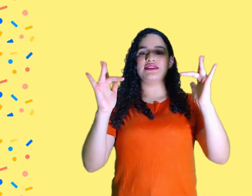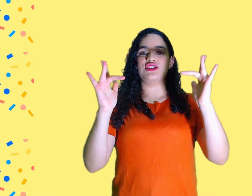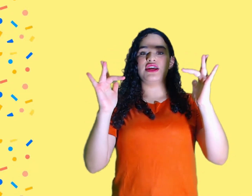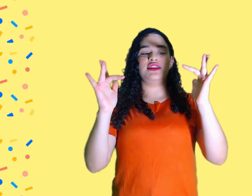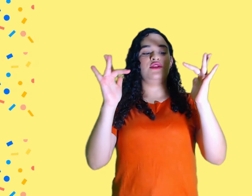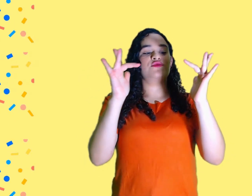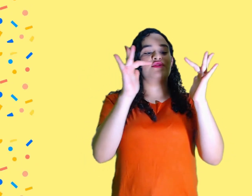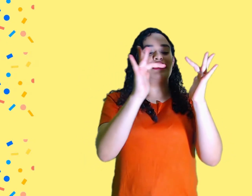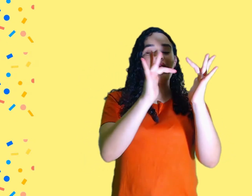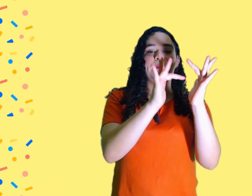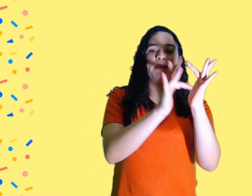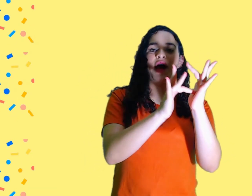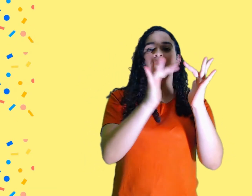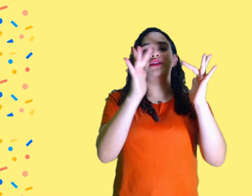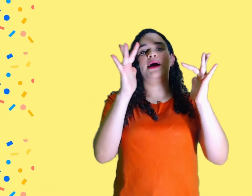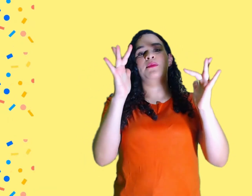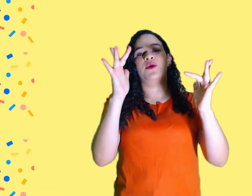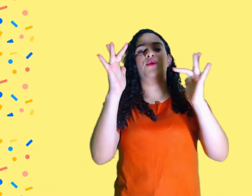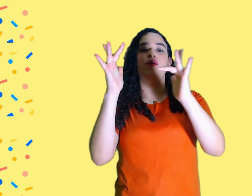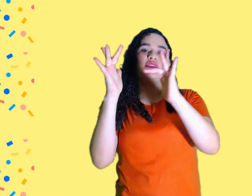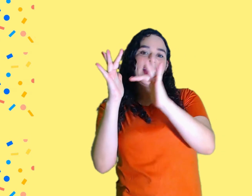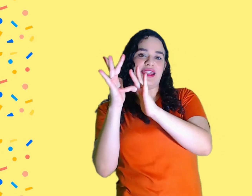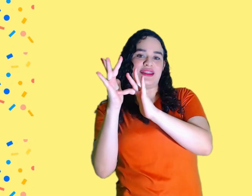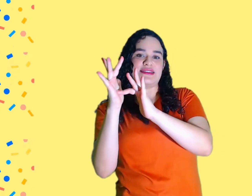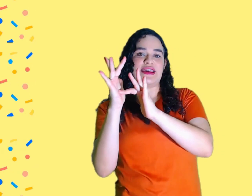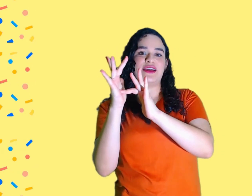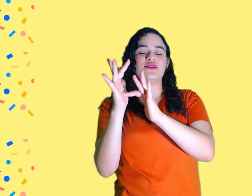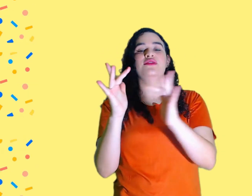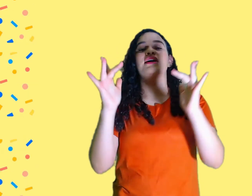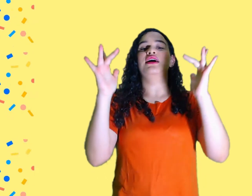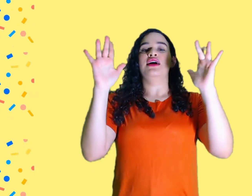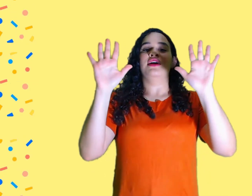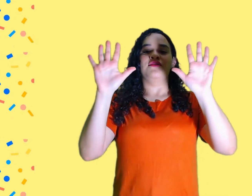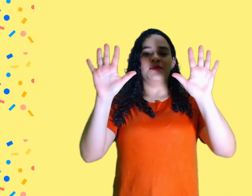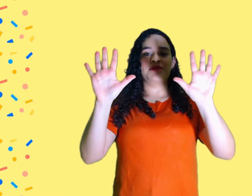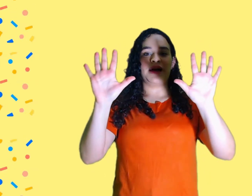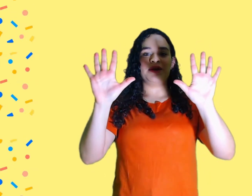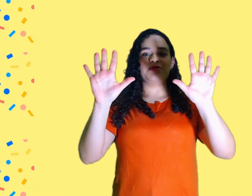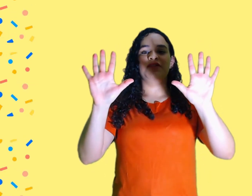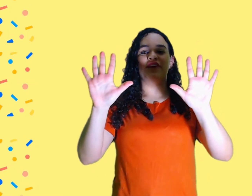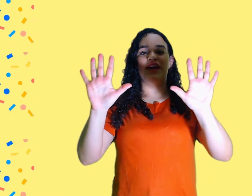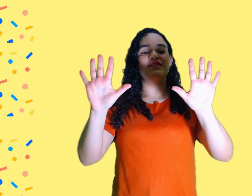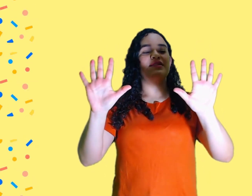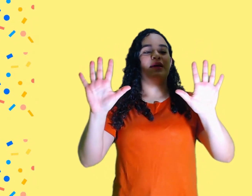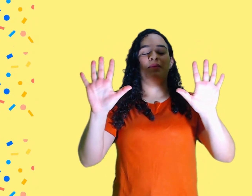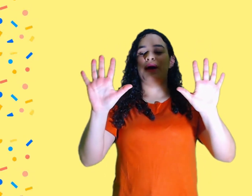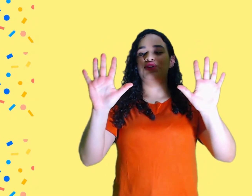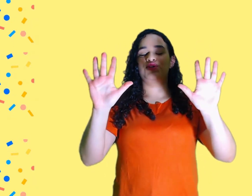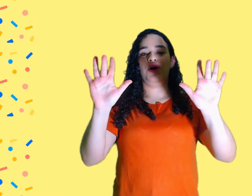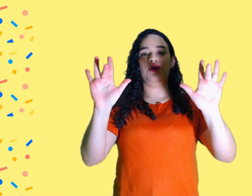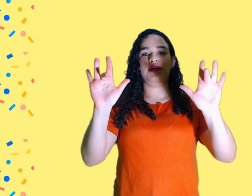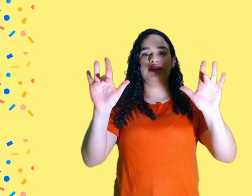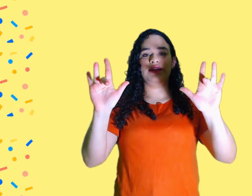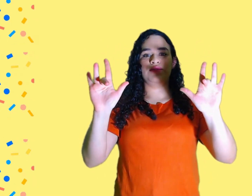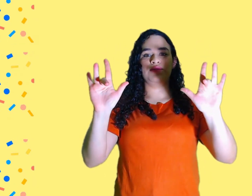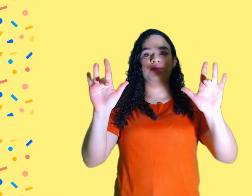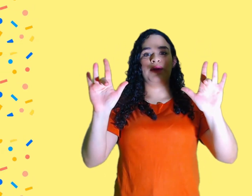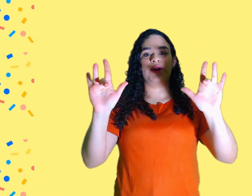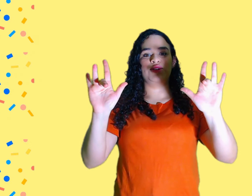dedinhos na palma da mão contrária, tá certo? Vamos lá mais uma vez. Baixou o dedinho maior de